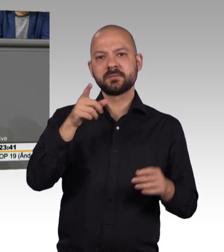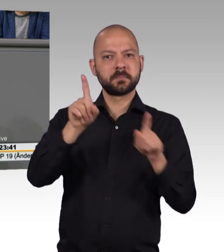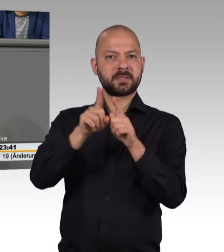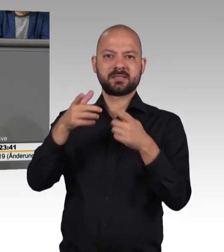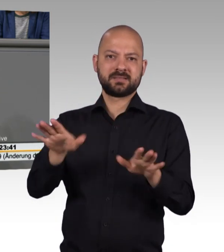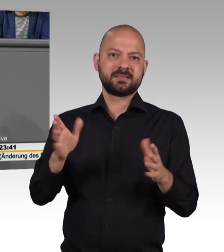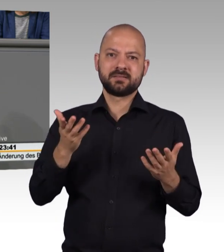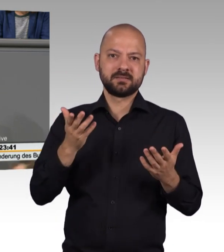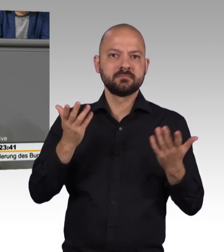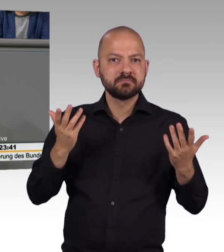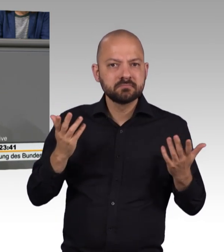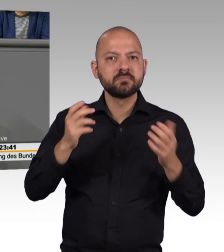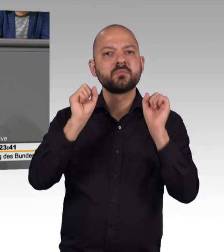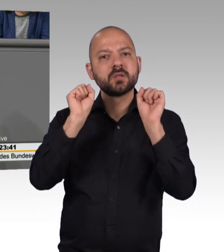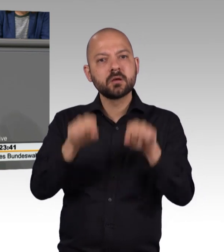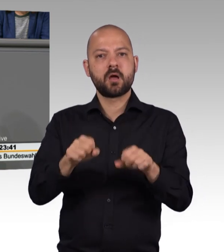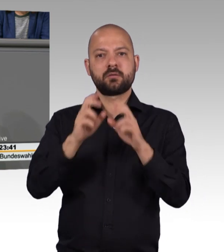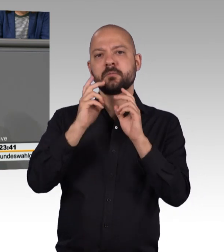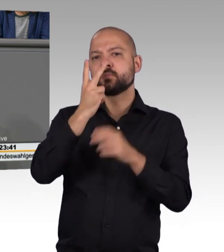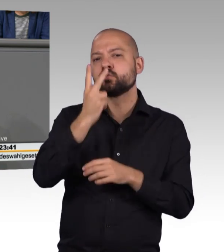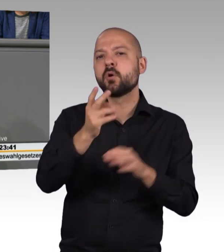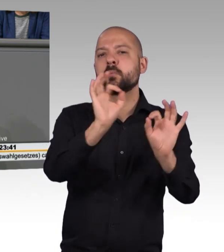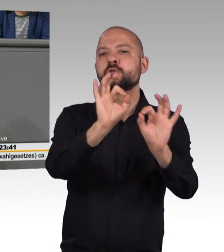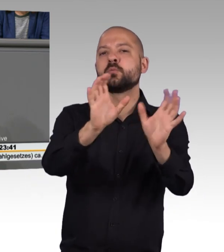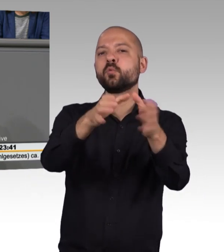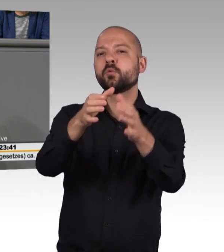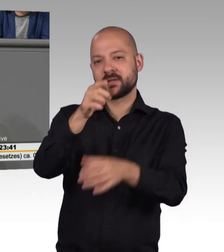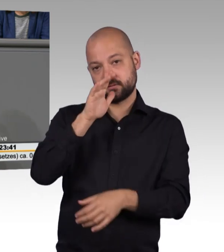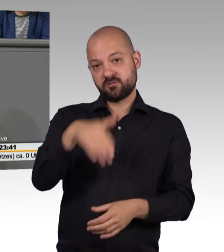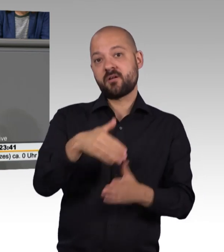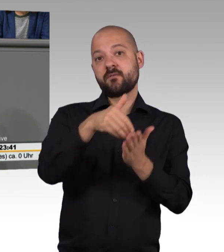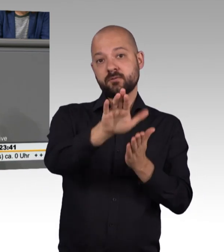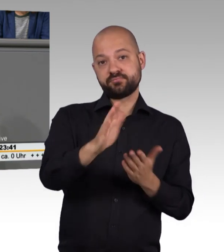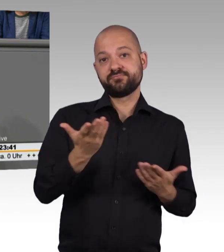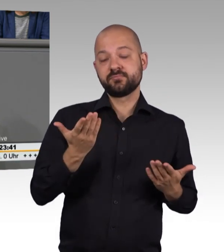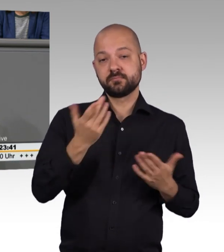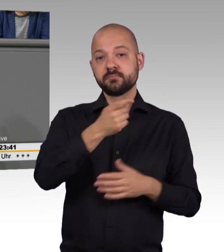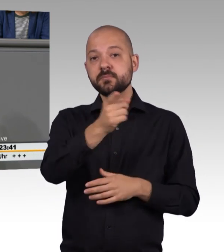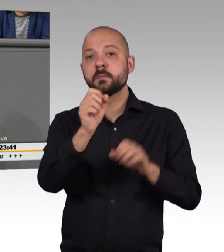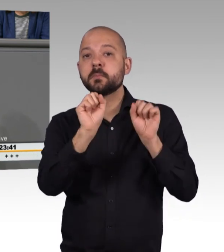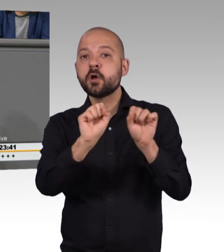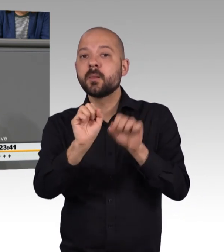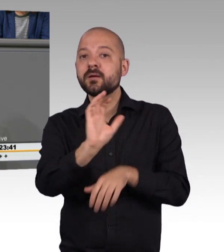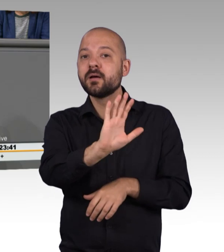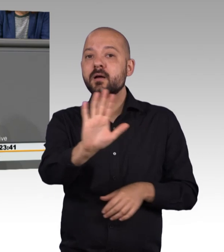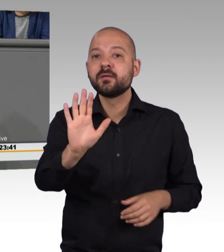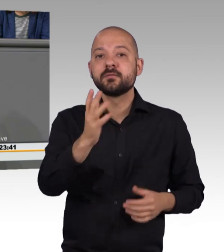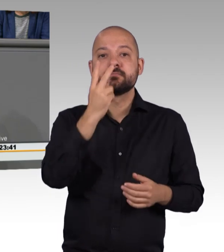bestimmten Personengruppe davon auszugehen ist, dass die Möglichkeit der Teilnahme am Kommunikationsprozess zwischen Volk und Staatsorganen